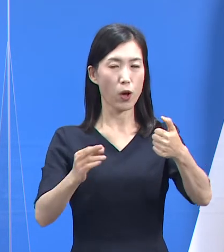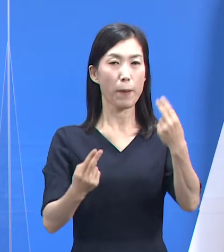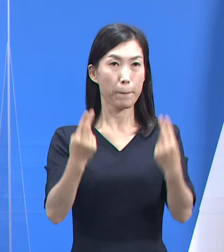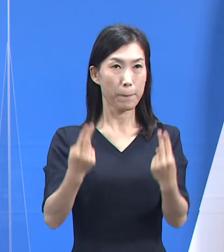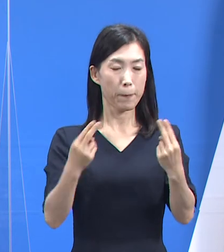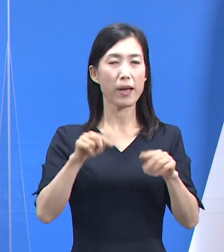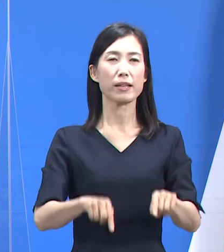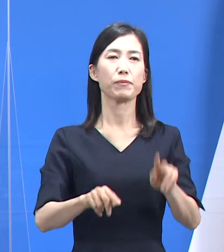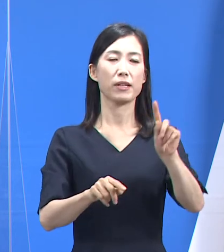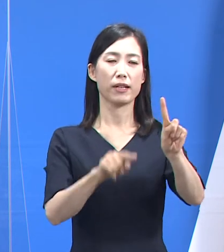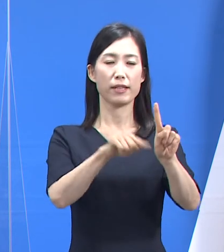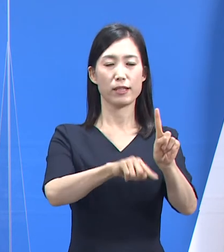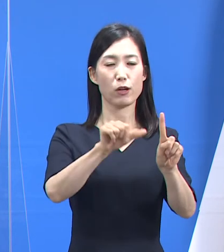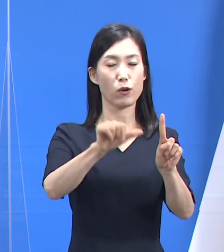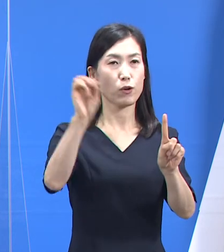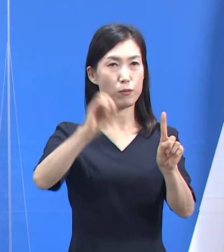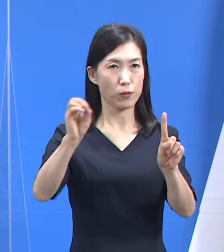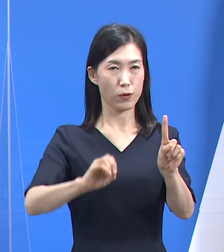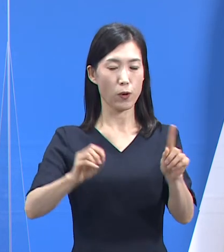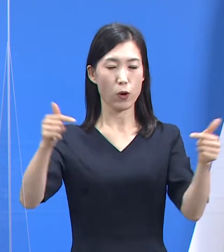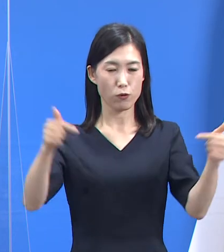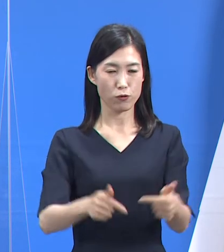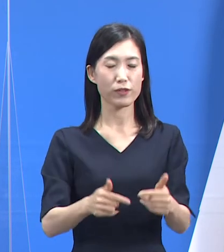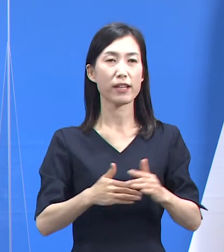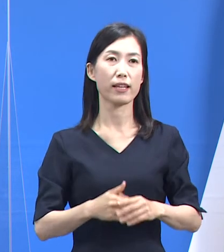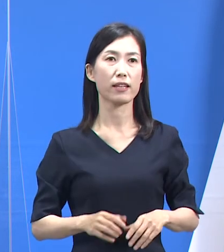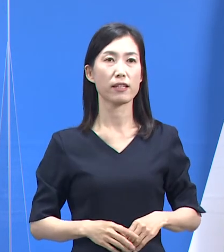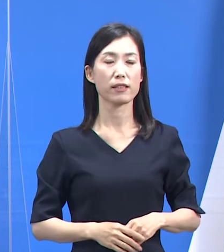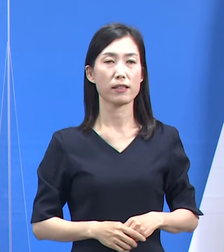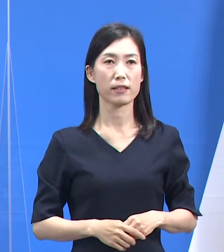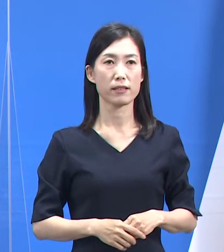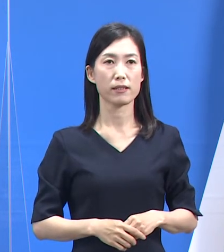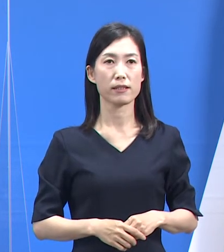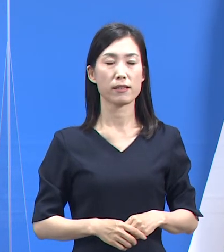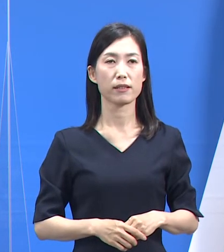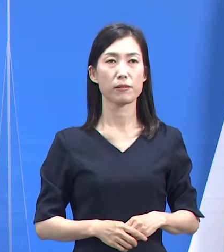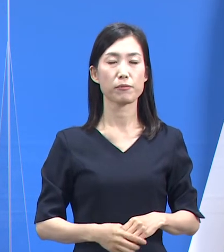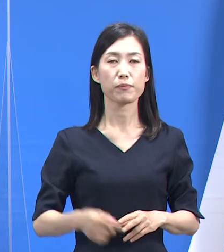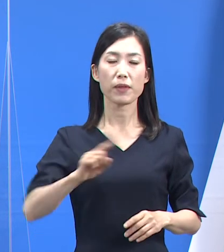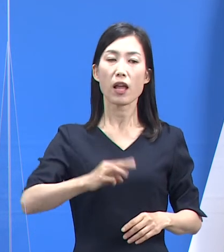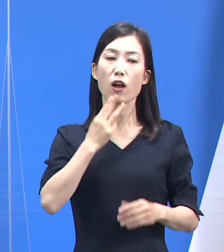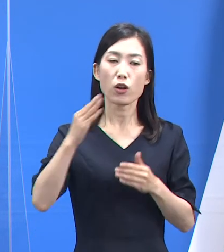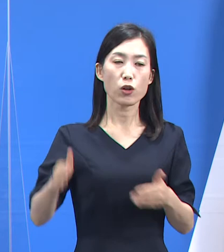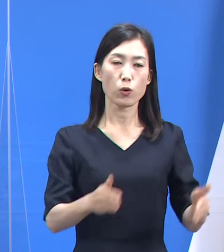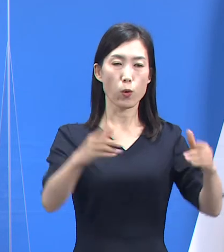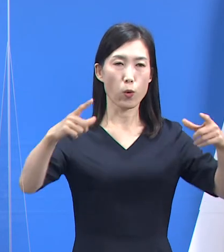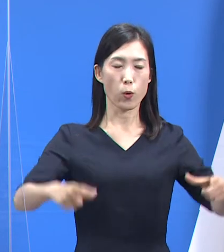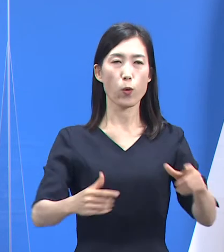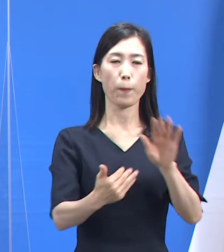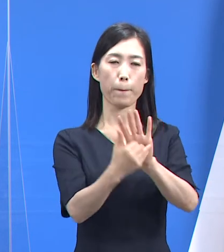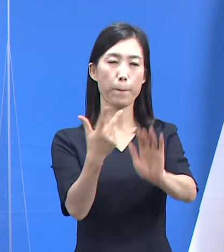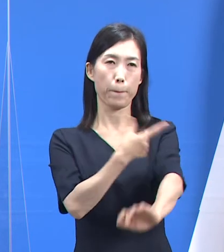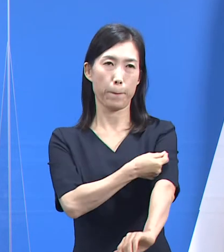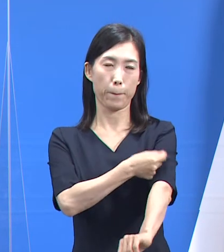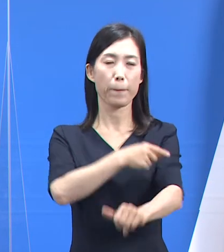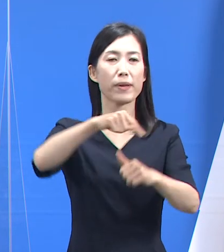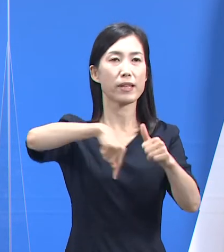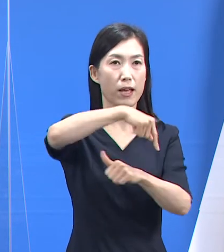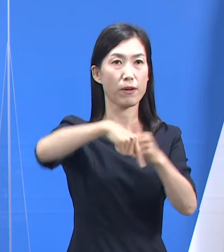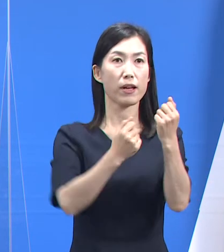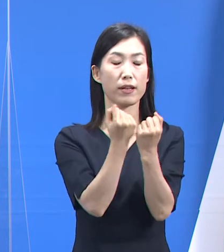1.5%포인트 감소했습니다. 다음은 경기도 코로나19 예방접종 현황입니다.